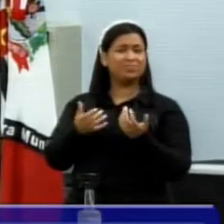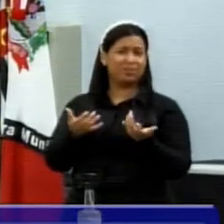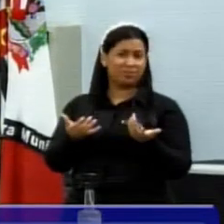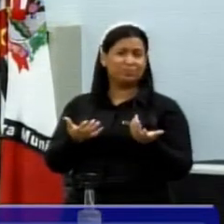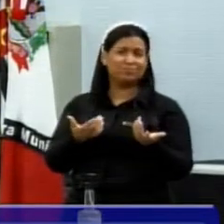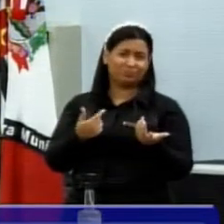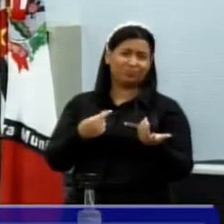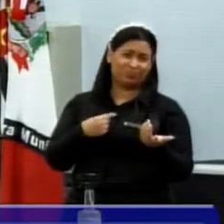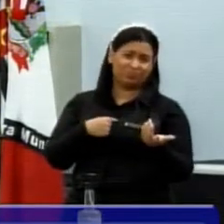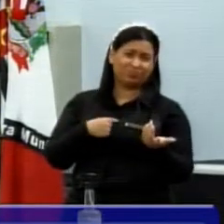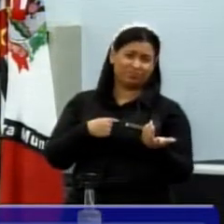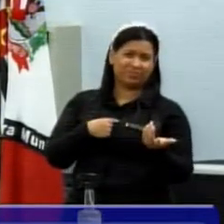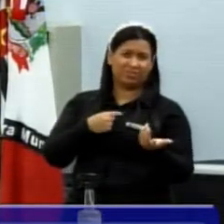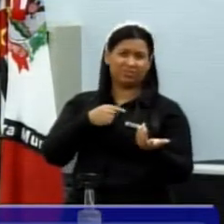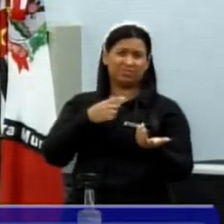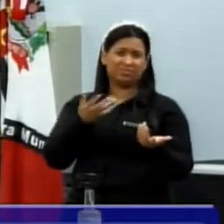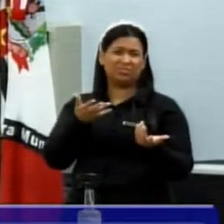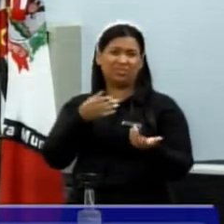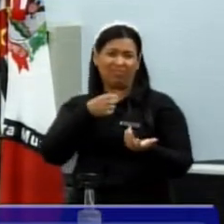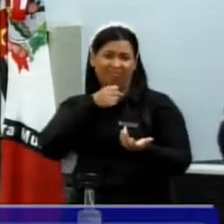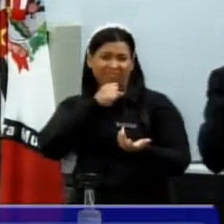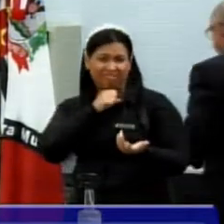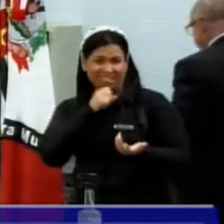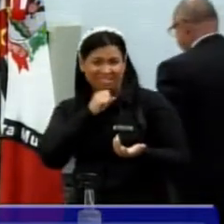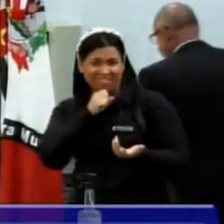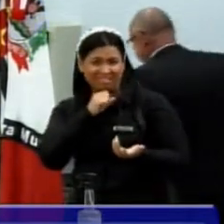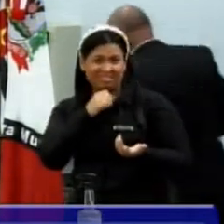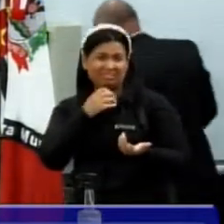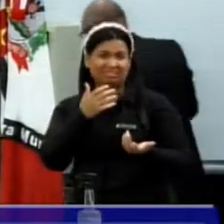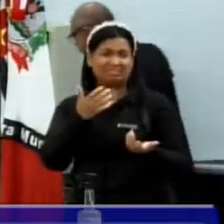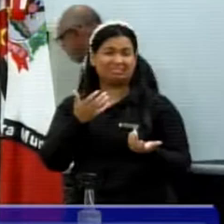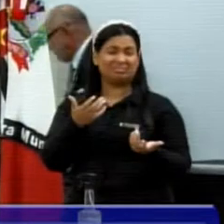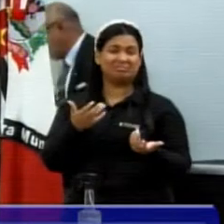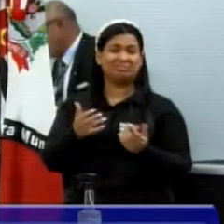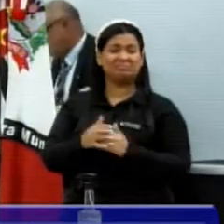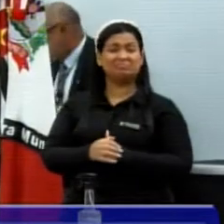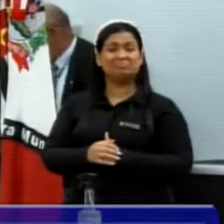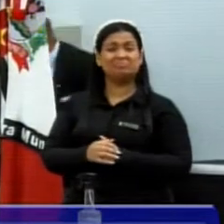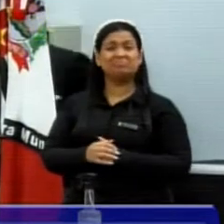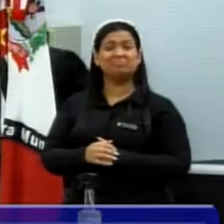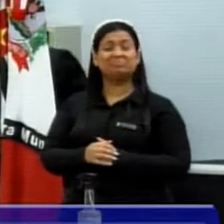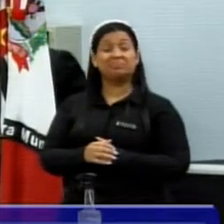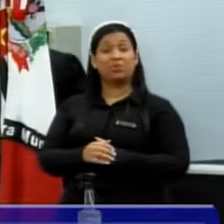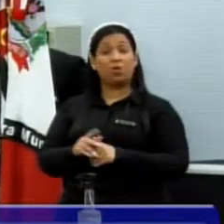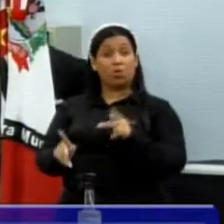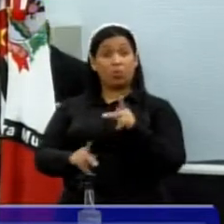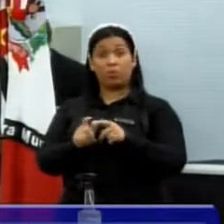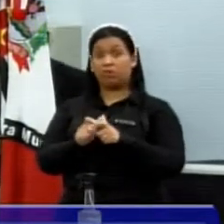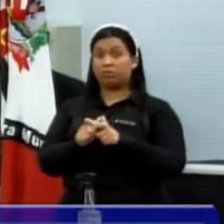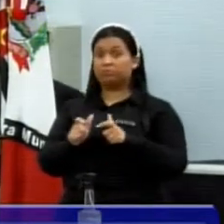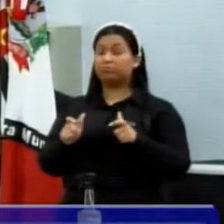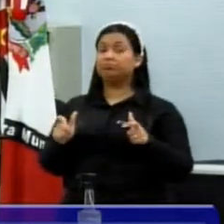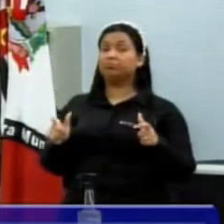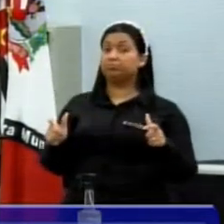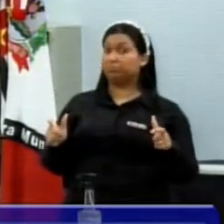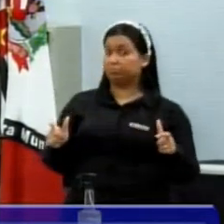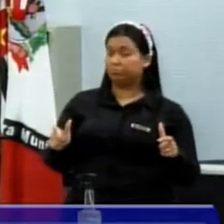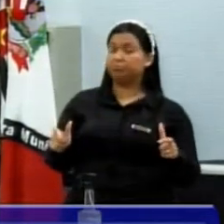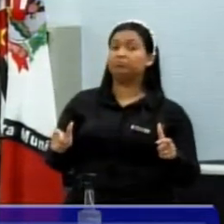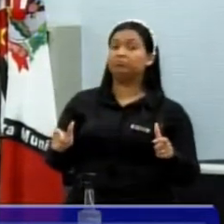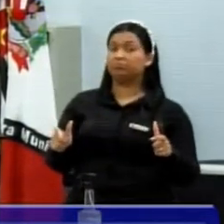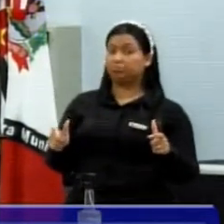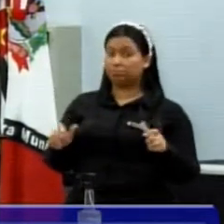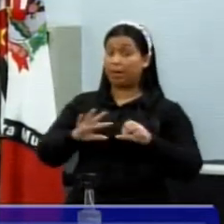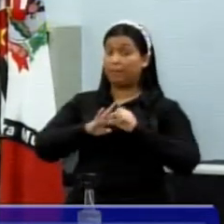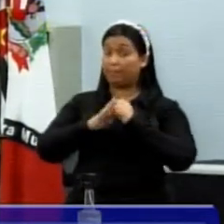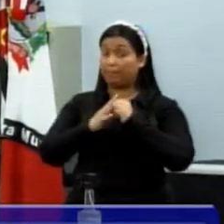pouco arcaico ali, talvez um pouco velho, a população cresceu muito, pós